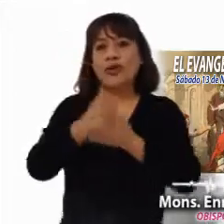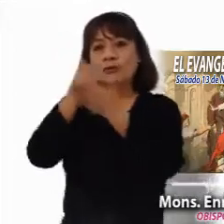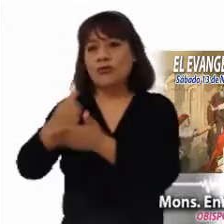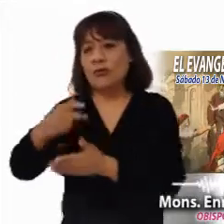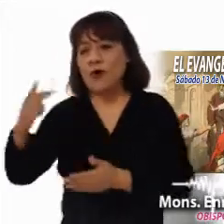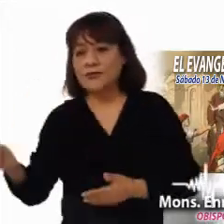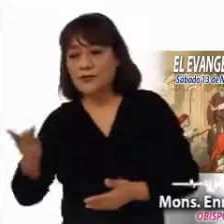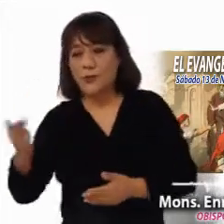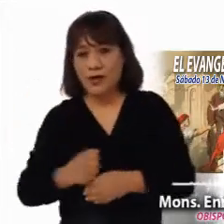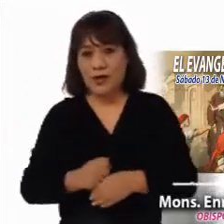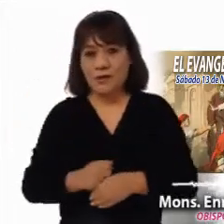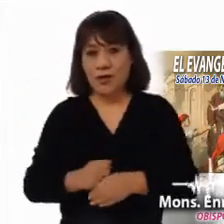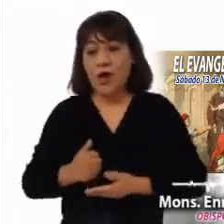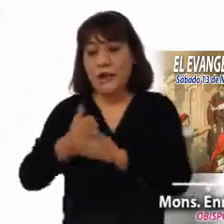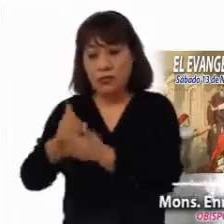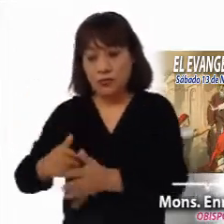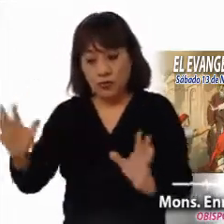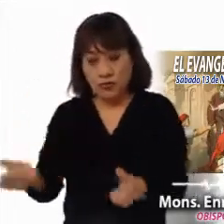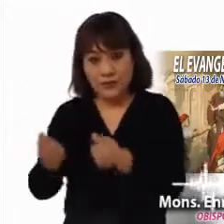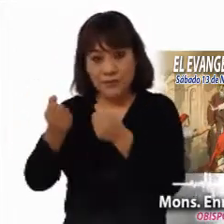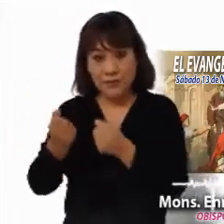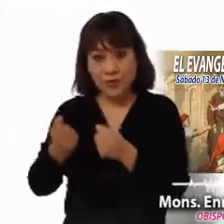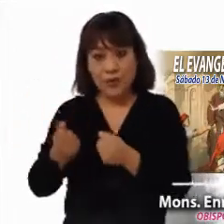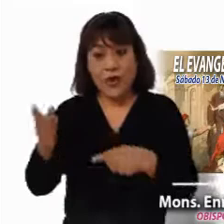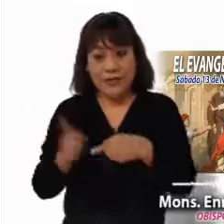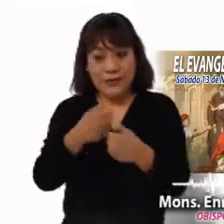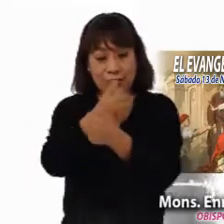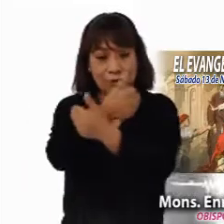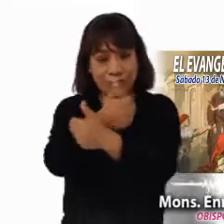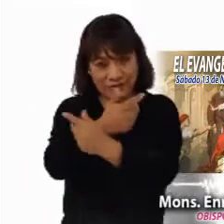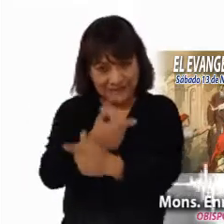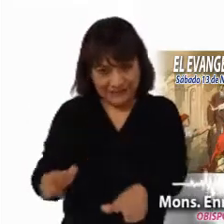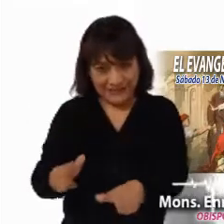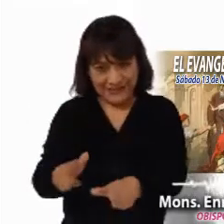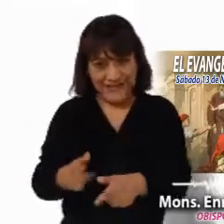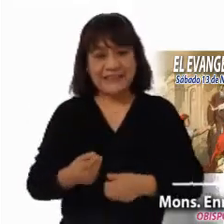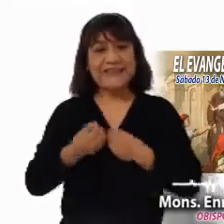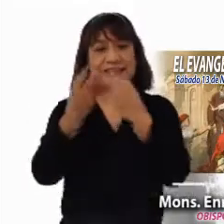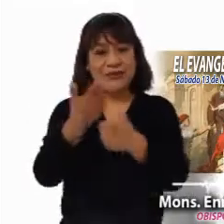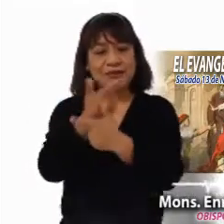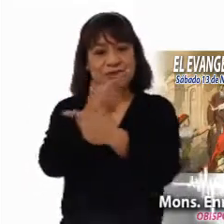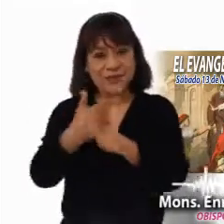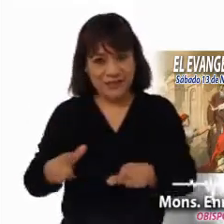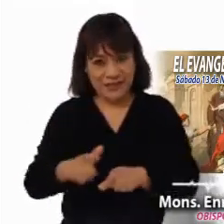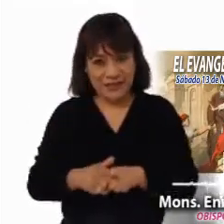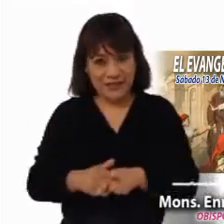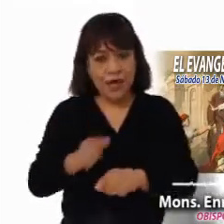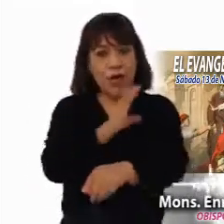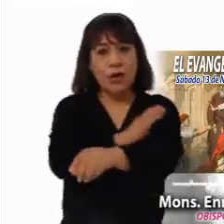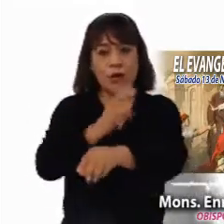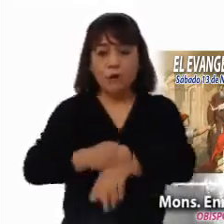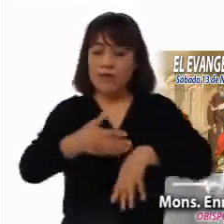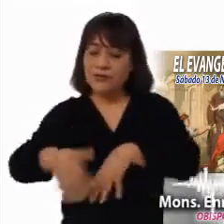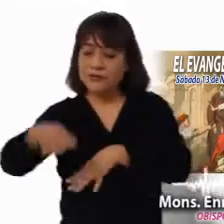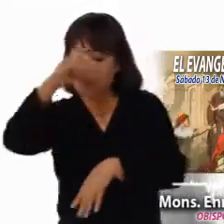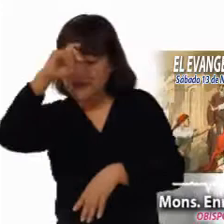su pueblo, cómo lo rescató de la opresión de Egipto y lo acompañó cuidándolo en su peregrinar por el desierto.